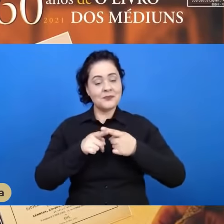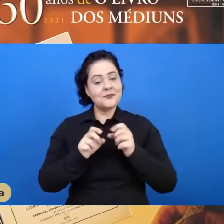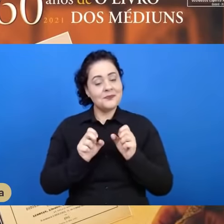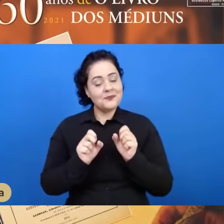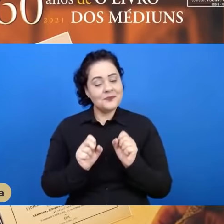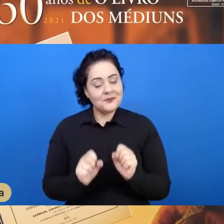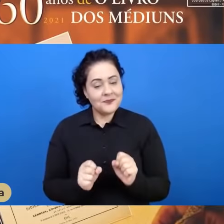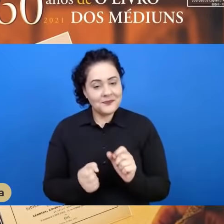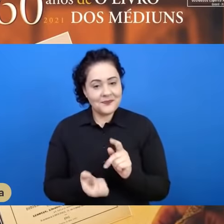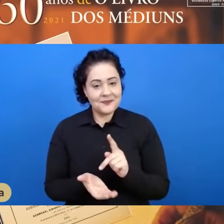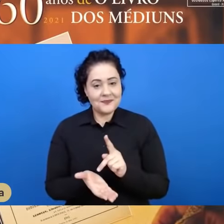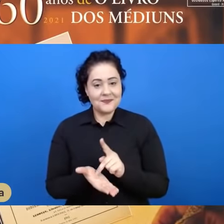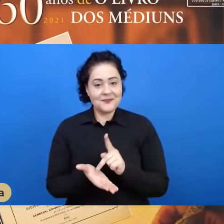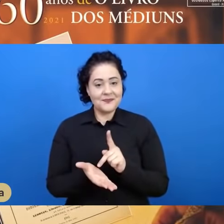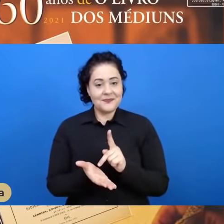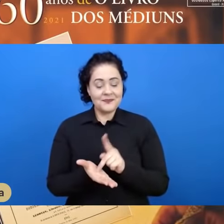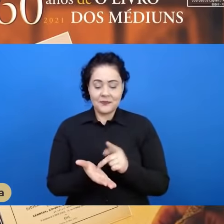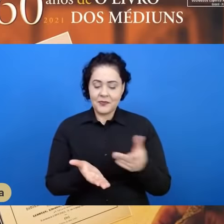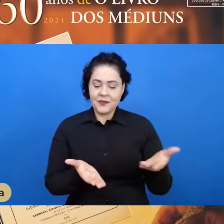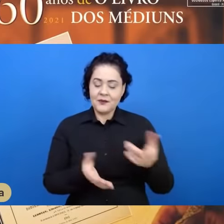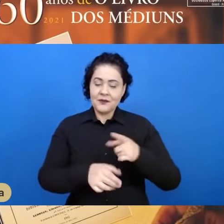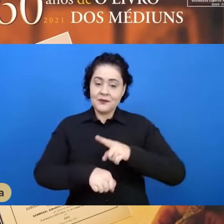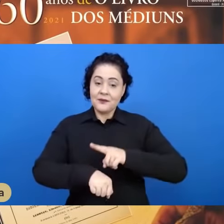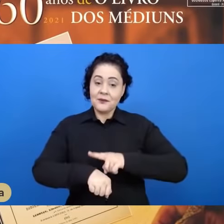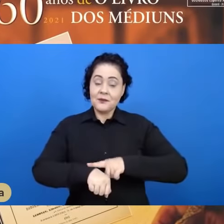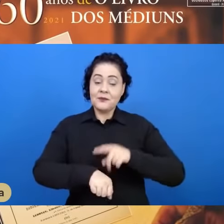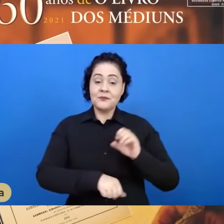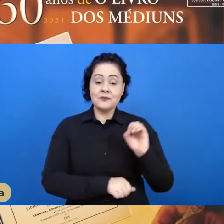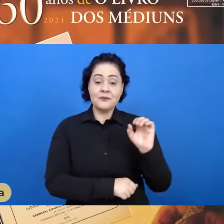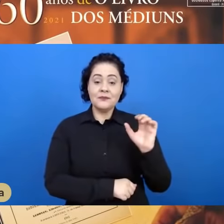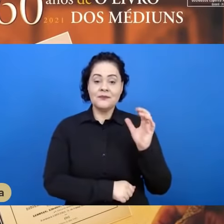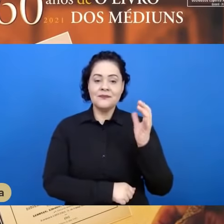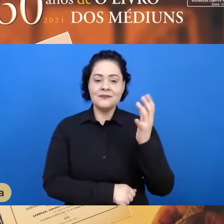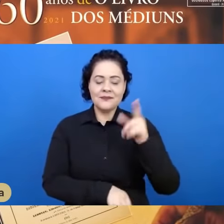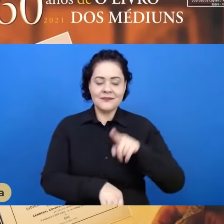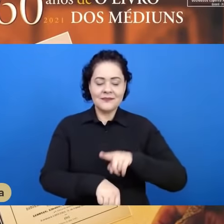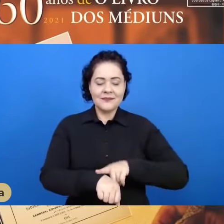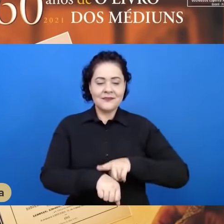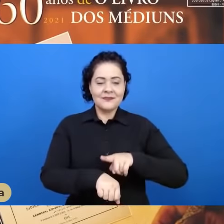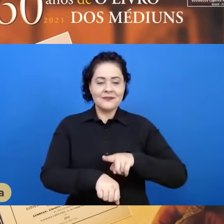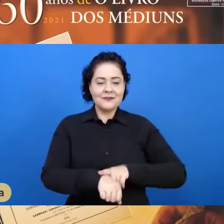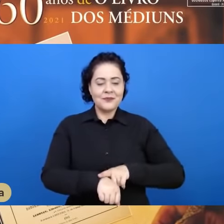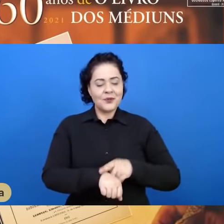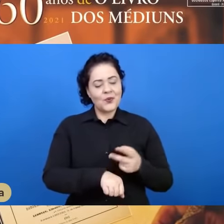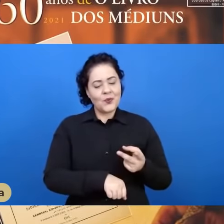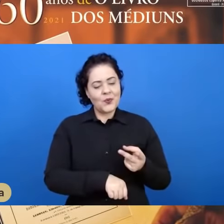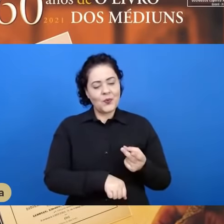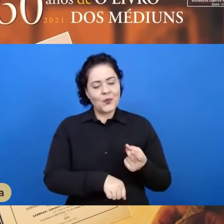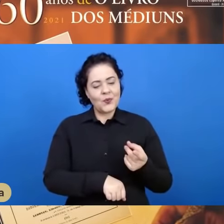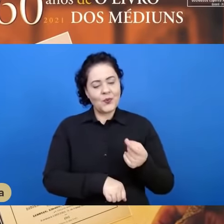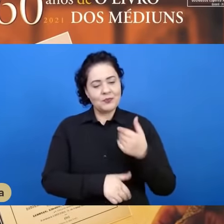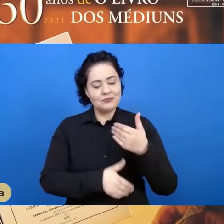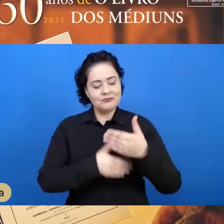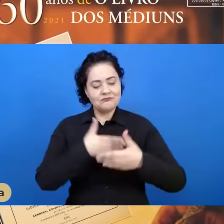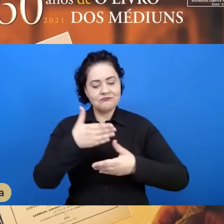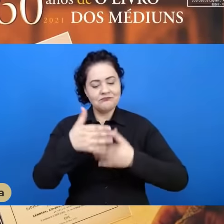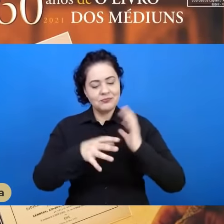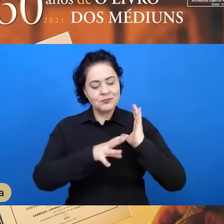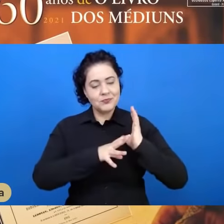ser, a partir daquele momento e num longo e porfiado processo de construção,